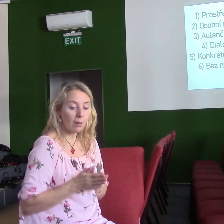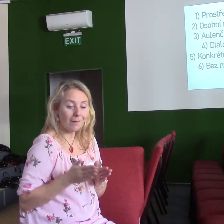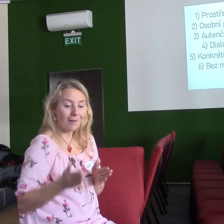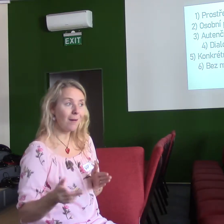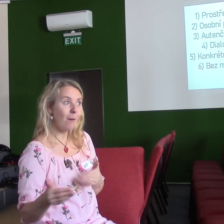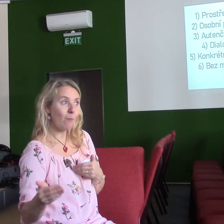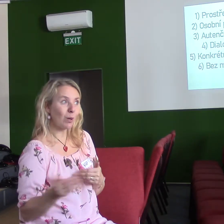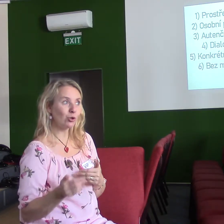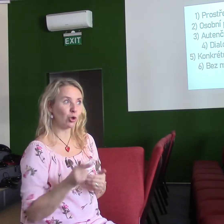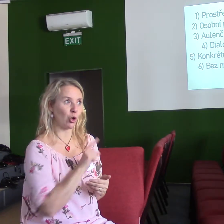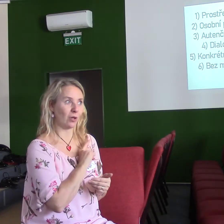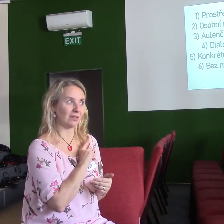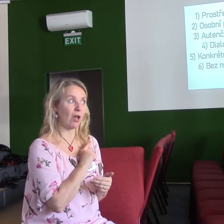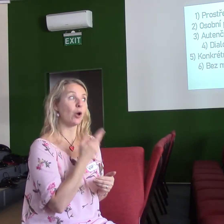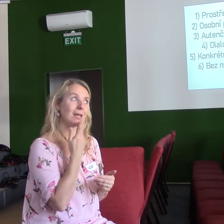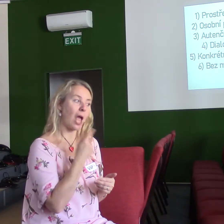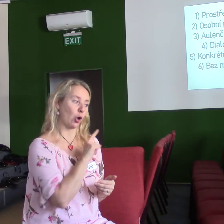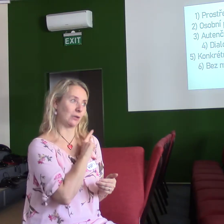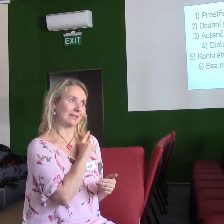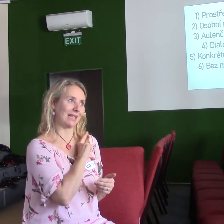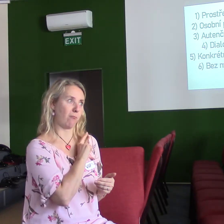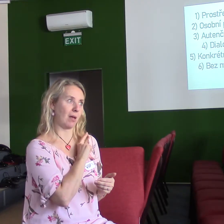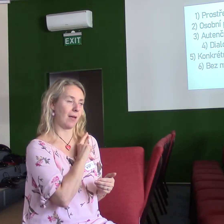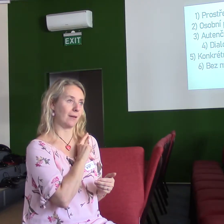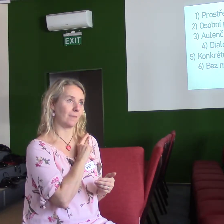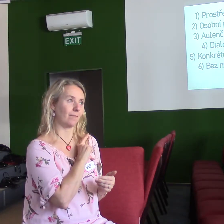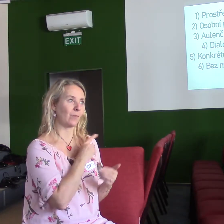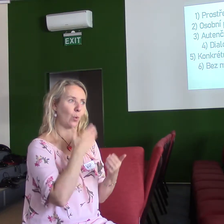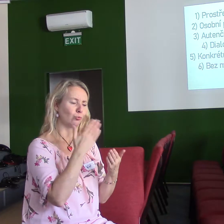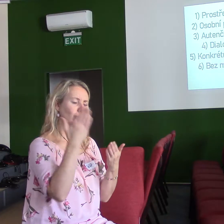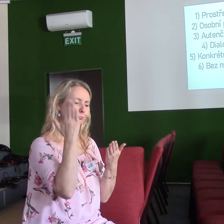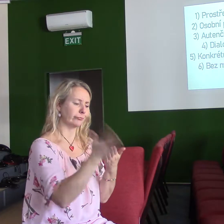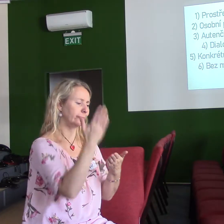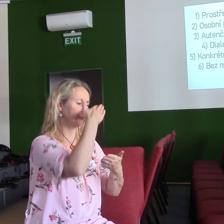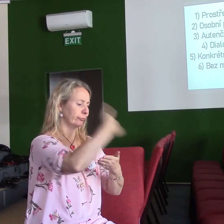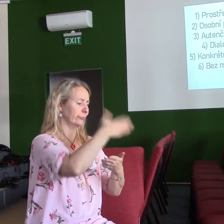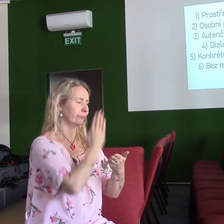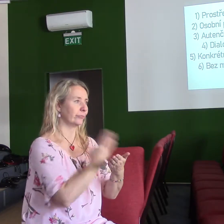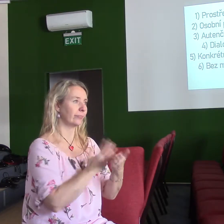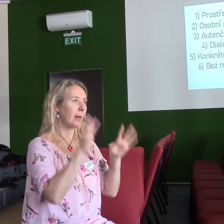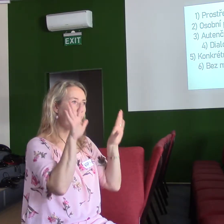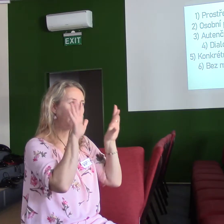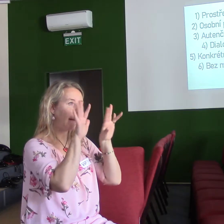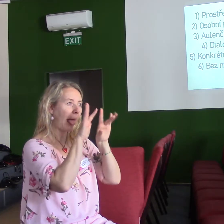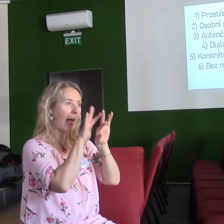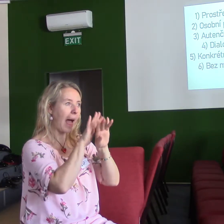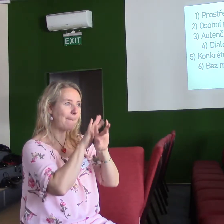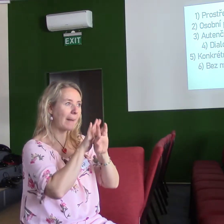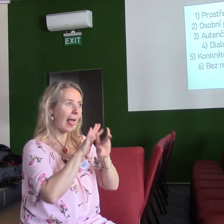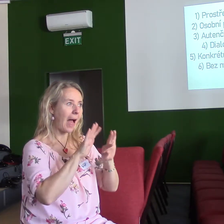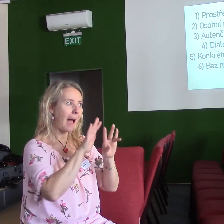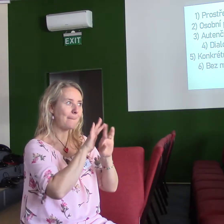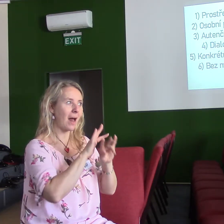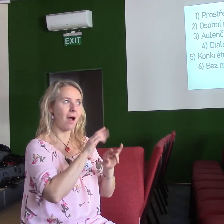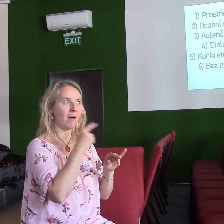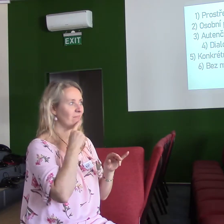A Ježíš i sám, i ta první církev osekávali velmi brutálně všechnu tu mlhu. Všechno to, co tam se jenom přidávalo jako ta